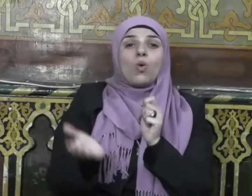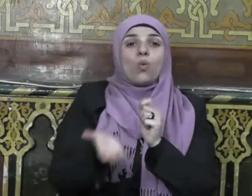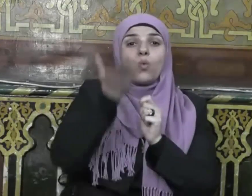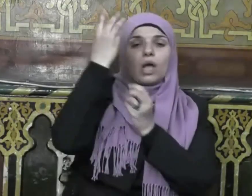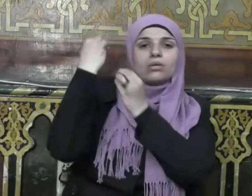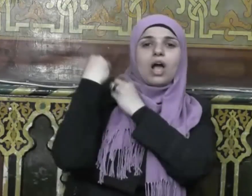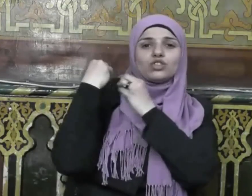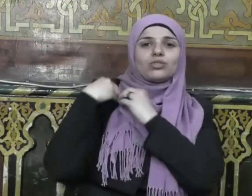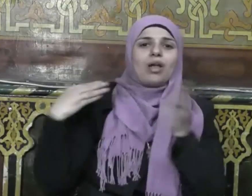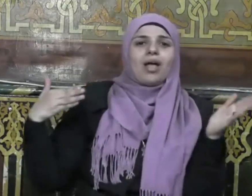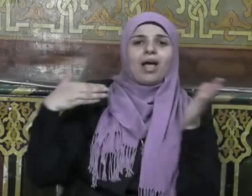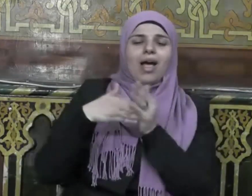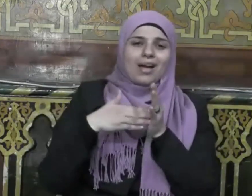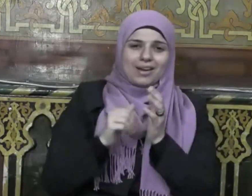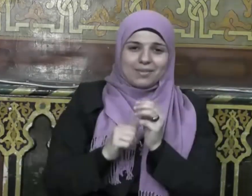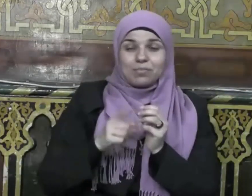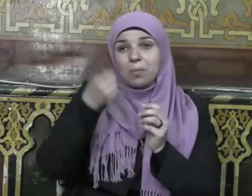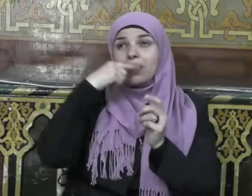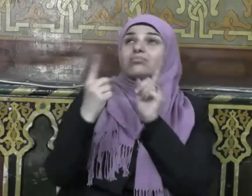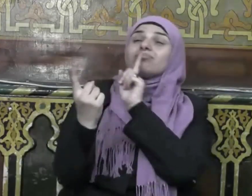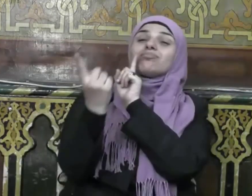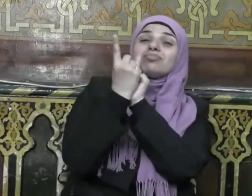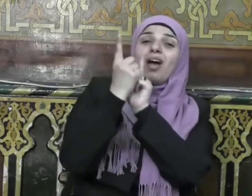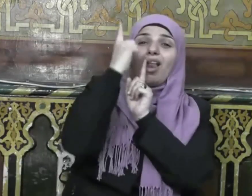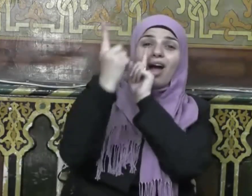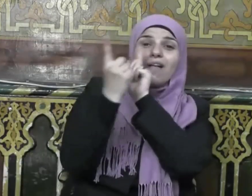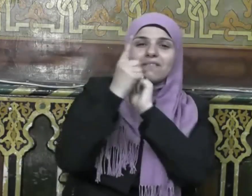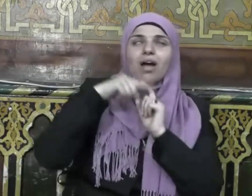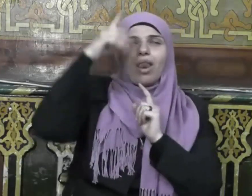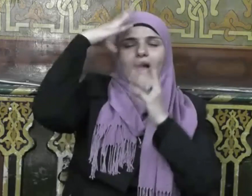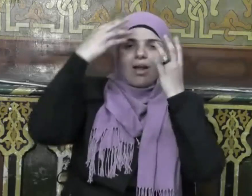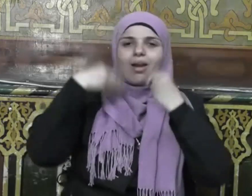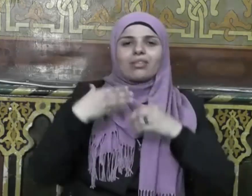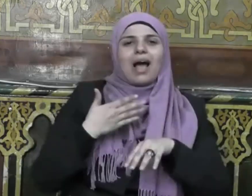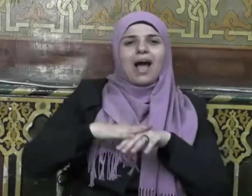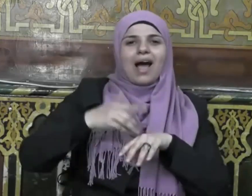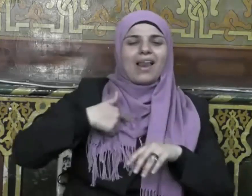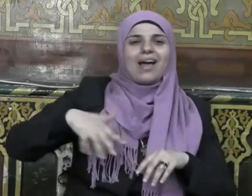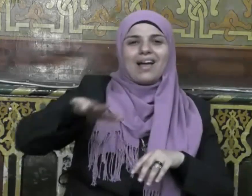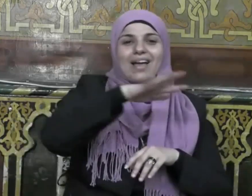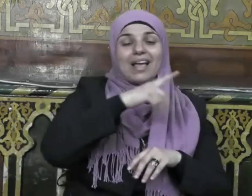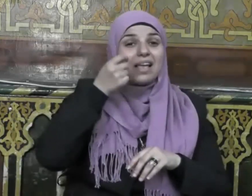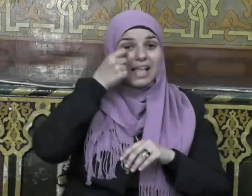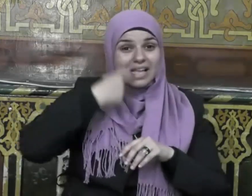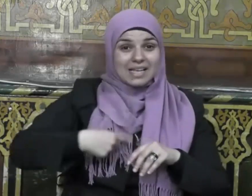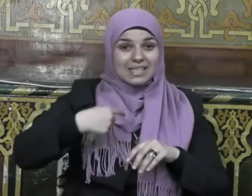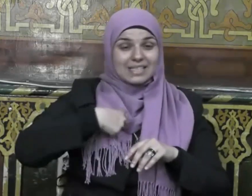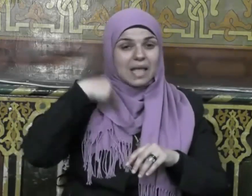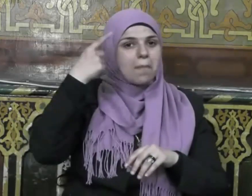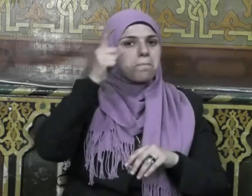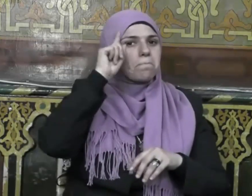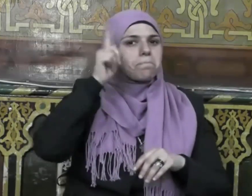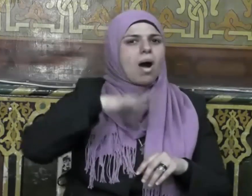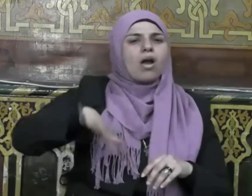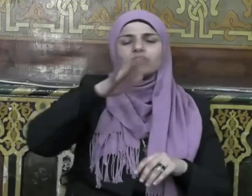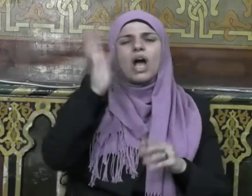حسن الخاتمة فيلقى ربه وهو راض عنه فالإنسان لا يدري بأي طاعة